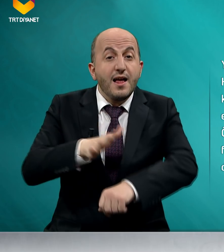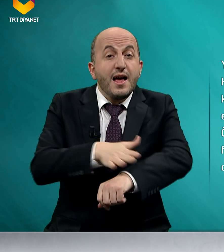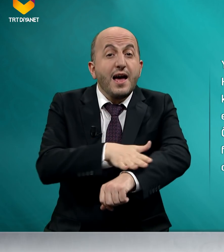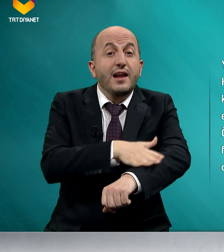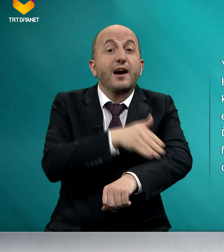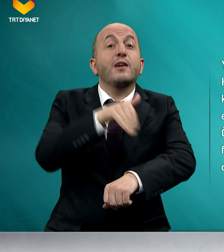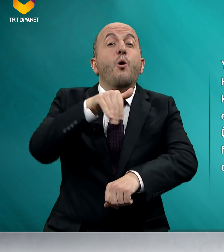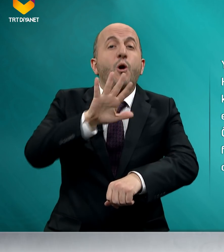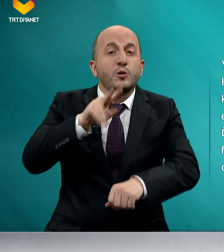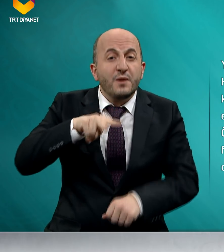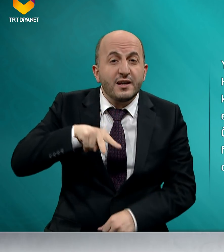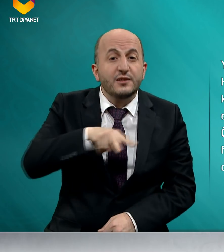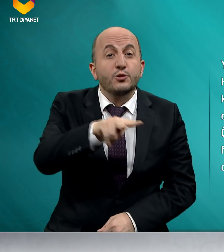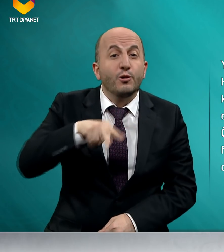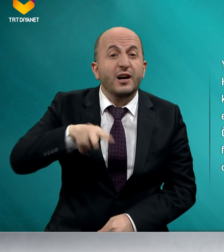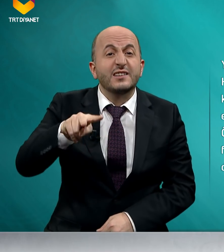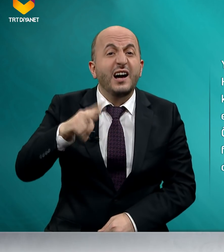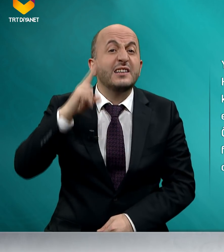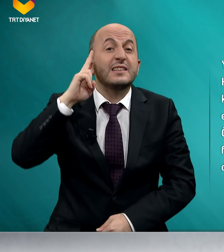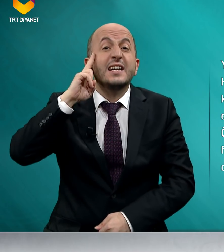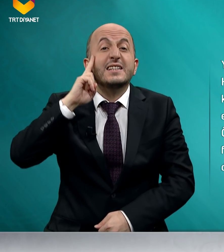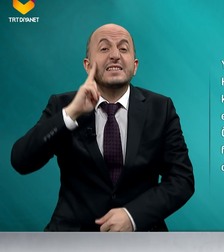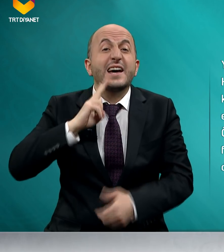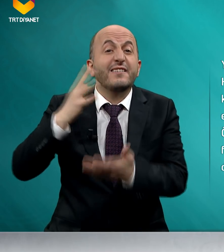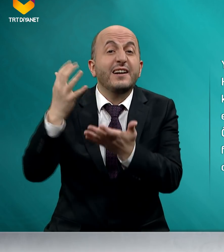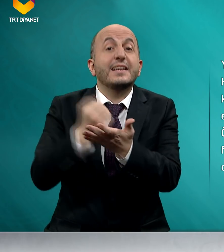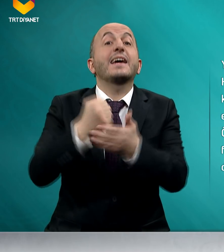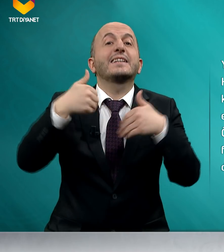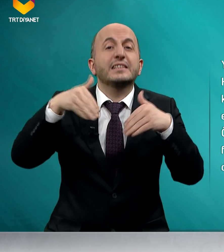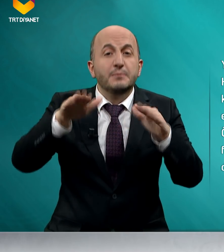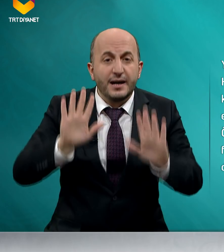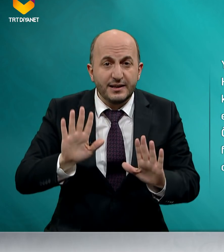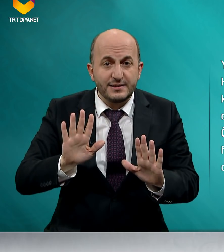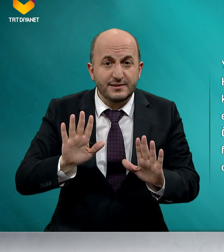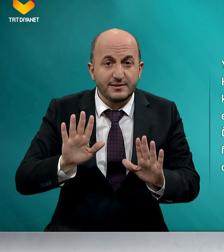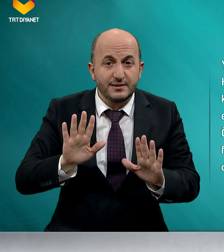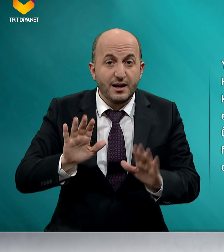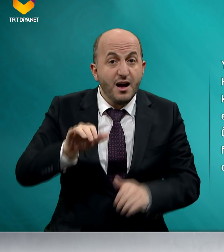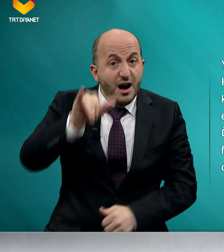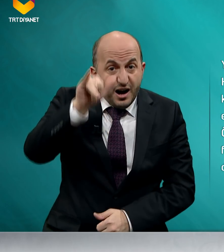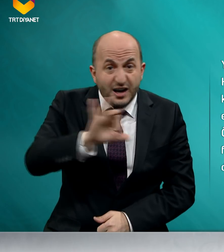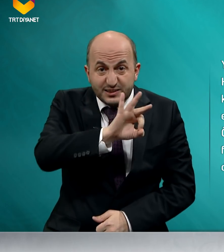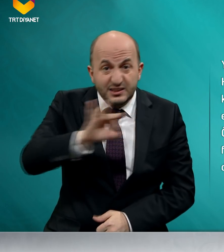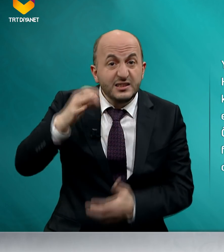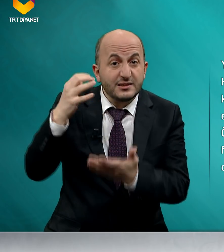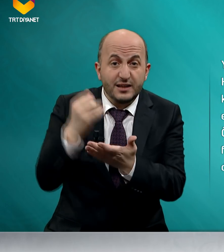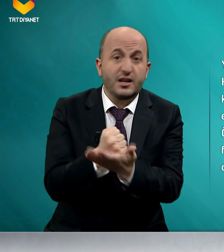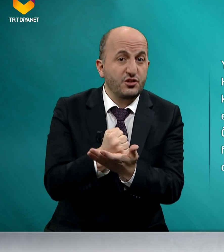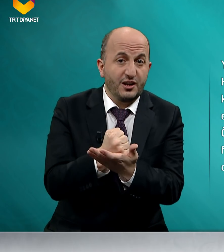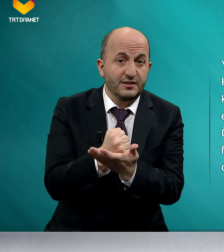Helal olmayan yollardan servet edinmez. Haksız kazançtan,